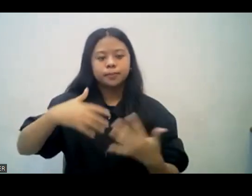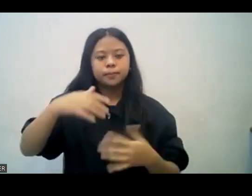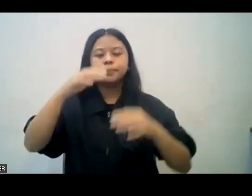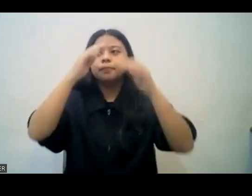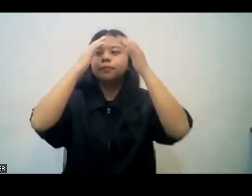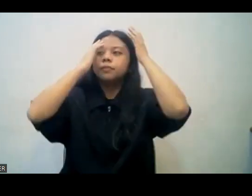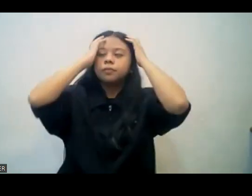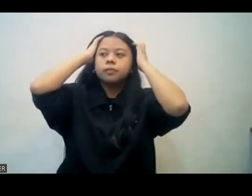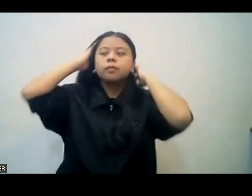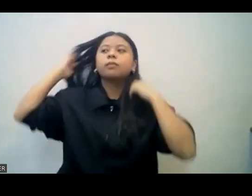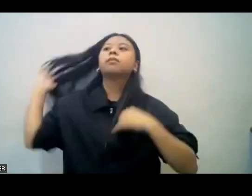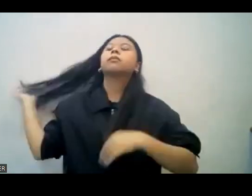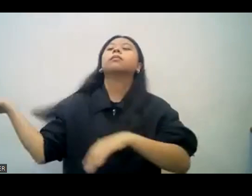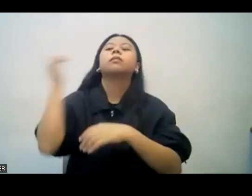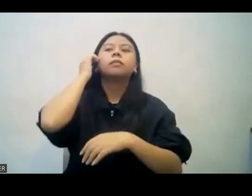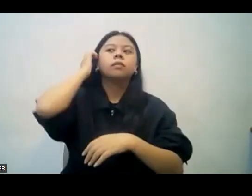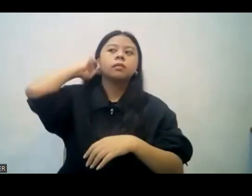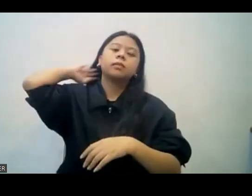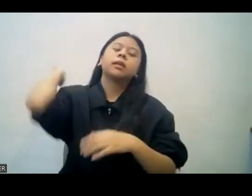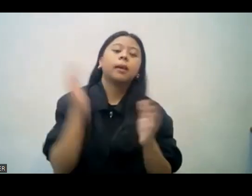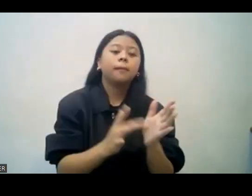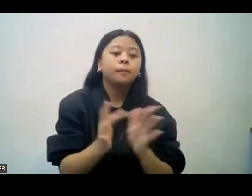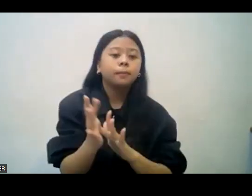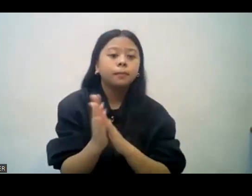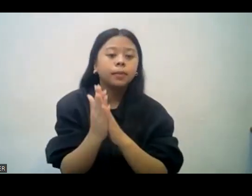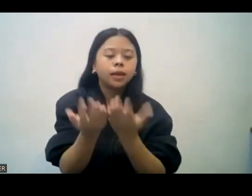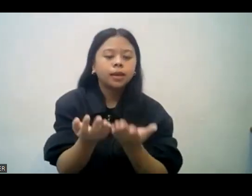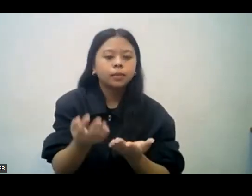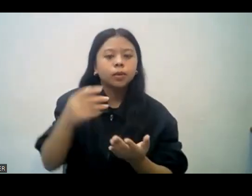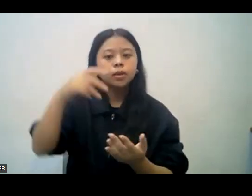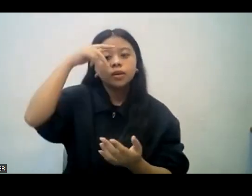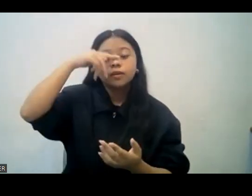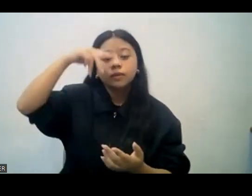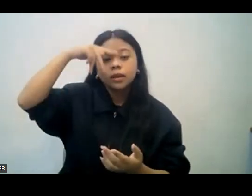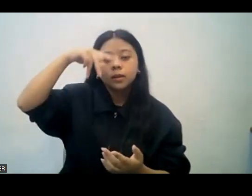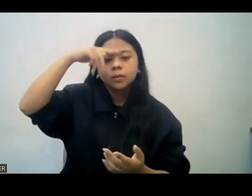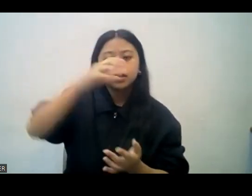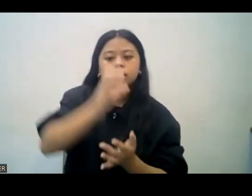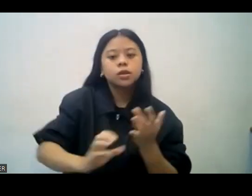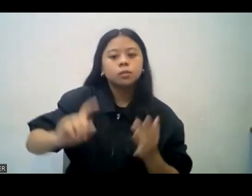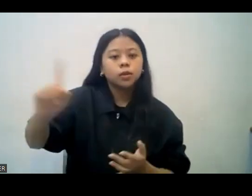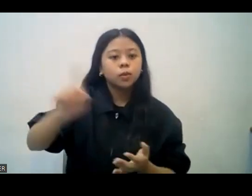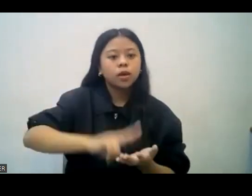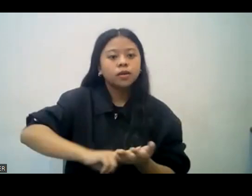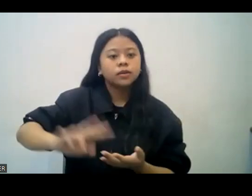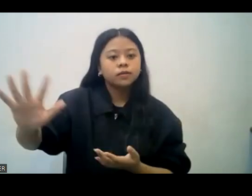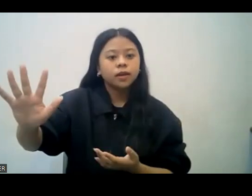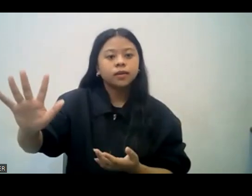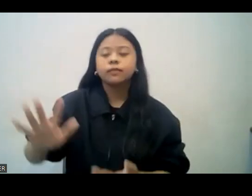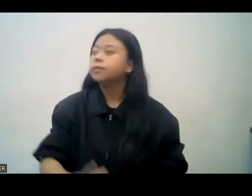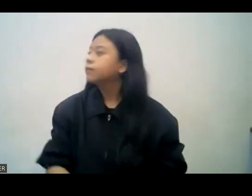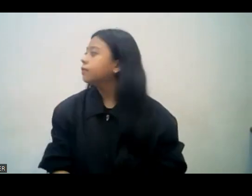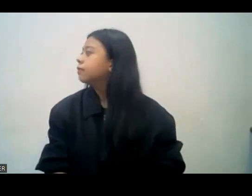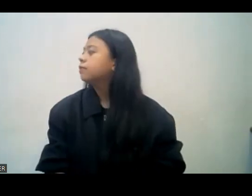patungkol po sa fellowship o pakikisama. Let's look at the Philippians chapter 1 verse 5. Tignan po natin sa Philippos chapter 1 verse 5.